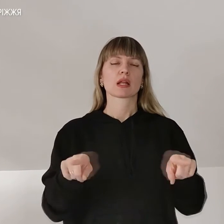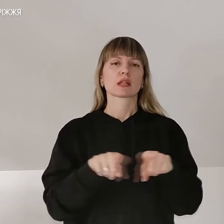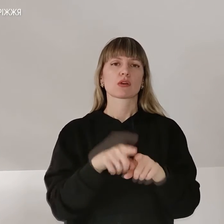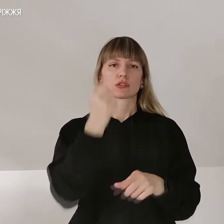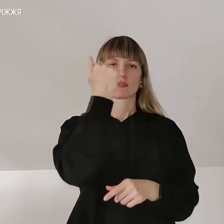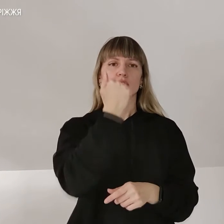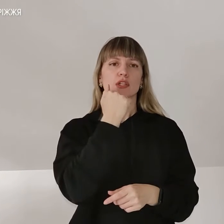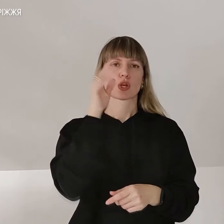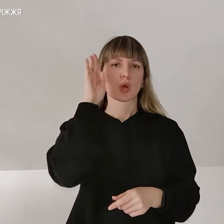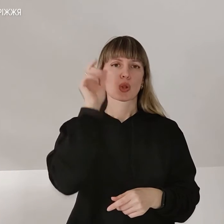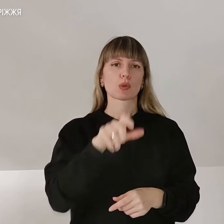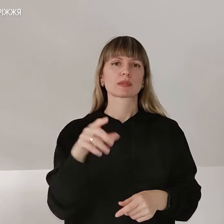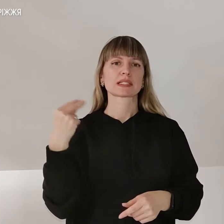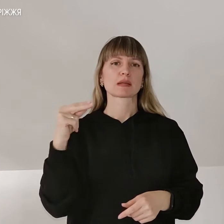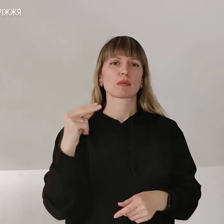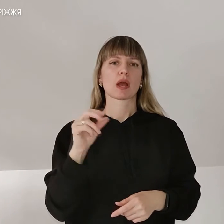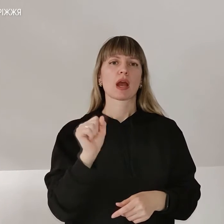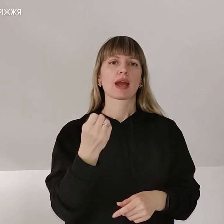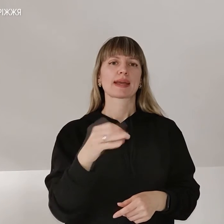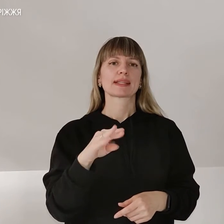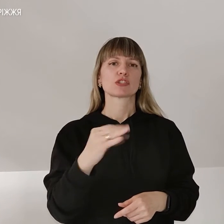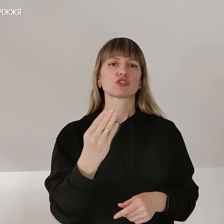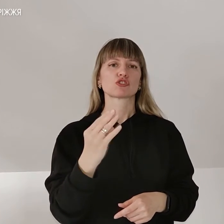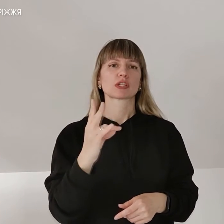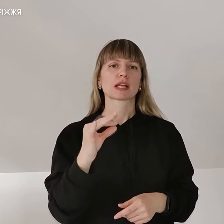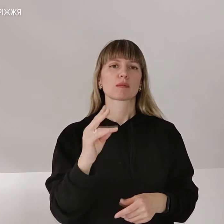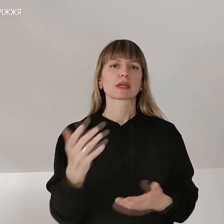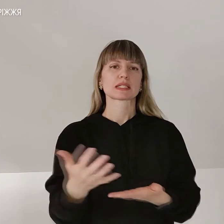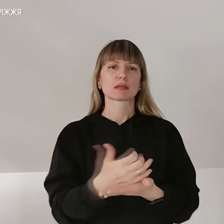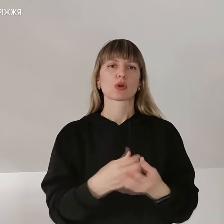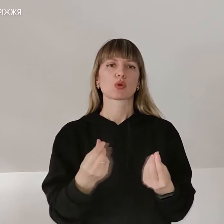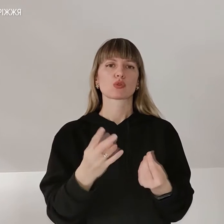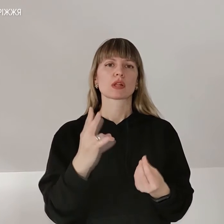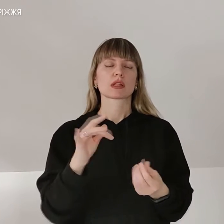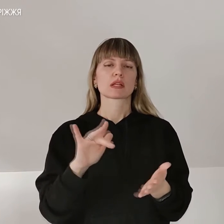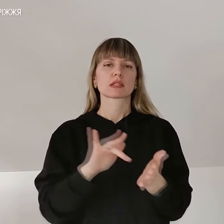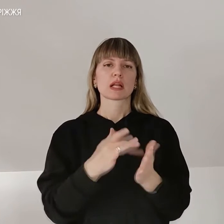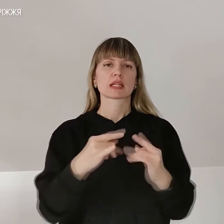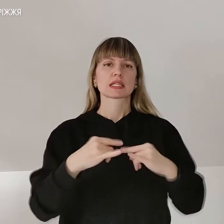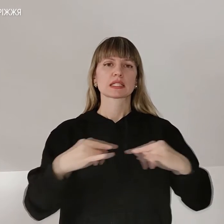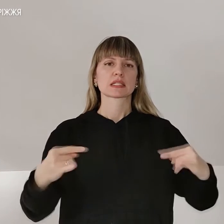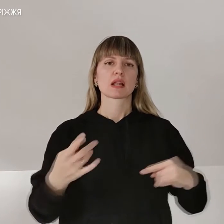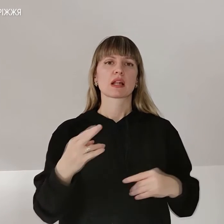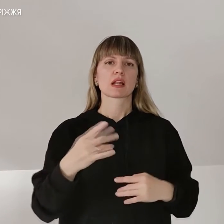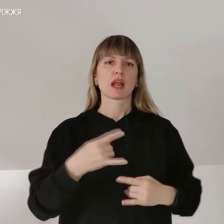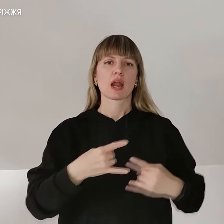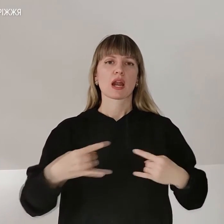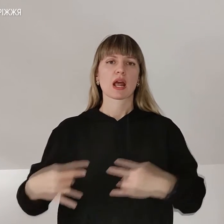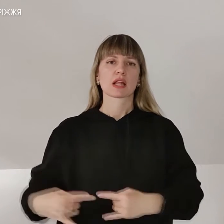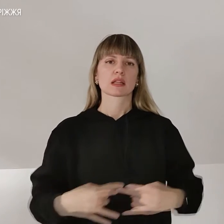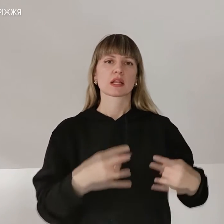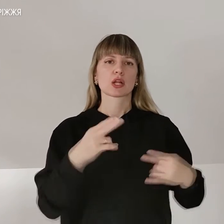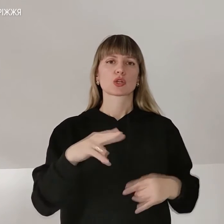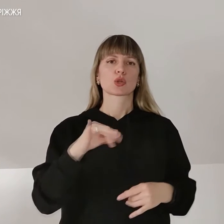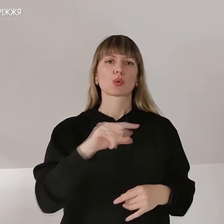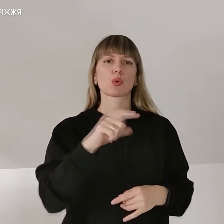хлопцям, запорізьким етішникам, які зібрали кошти на скляний стіл для рентгенапарату Дуга. Віце